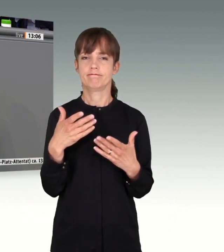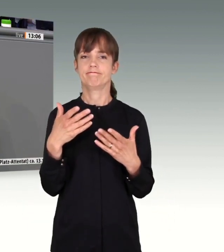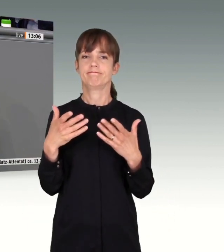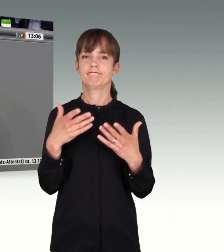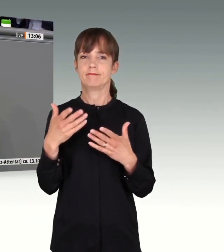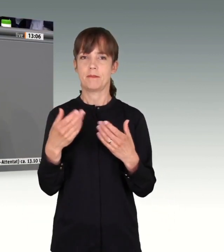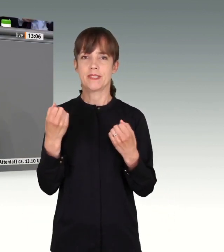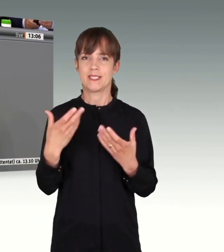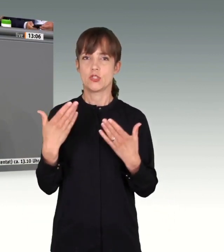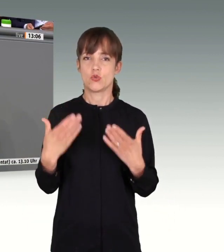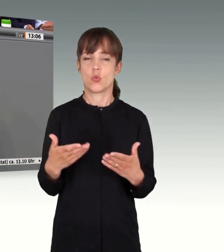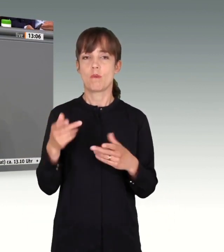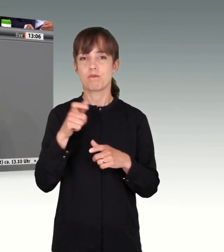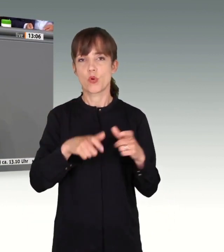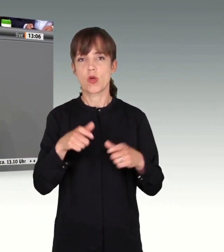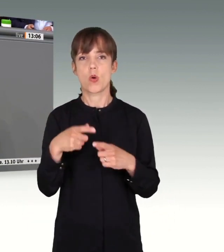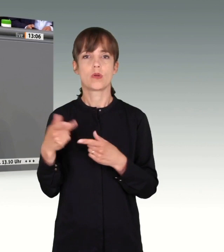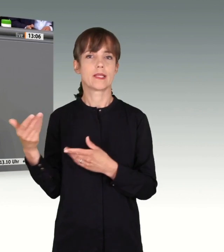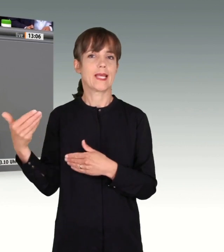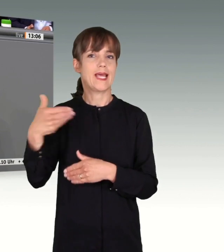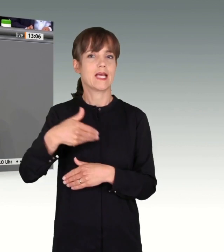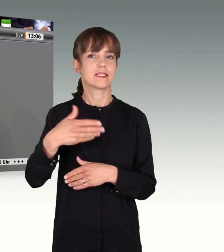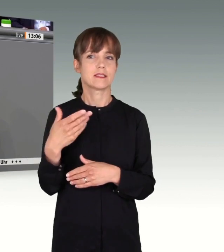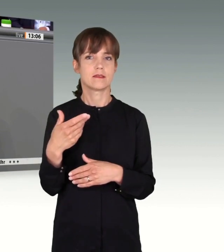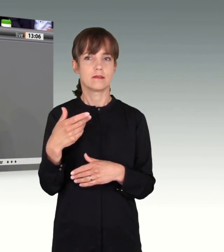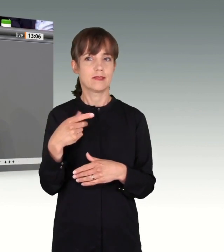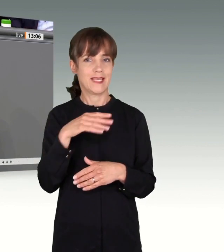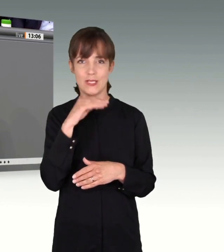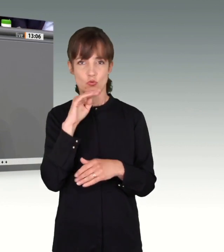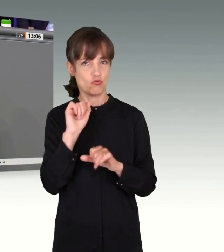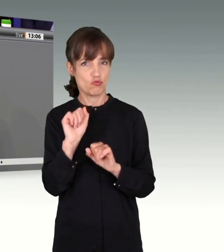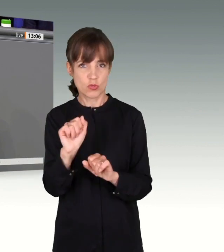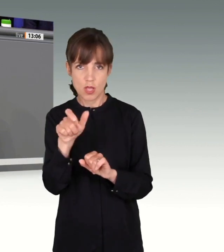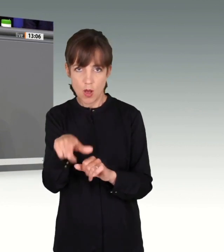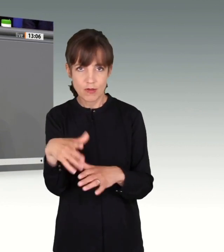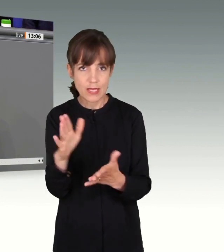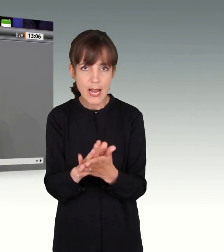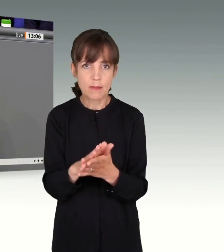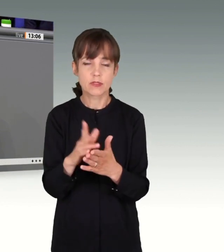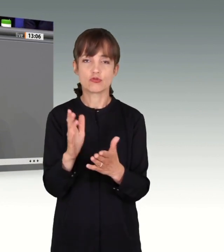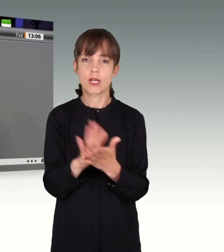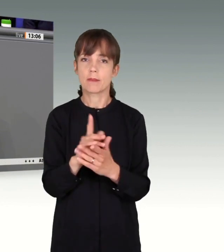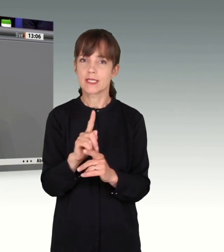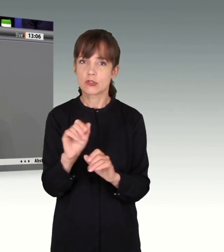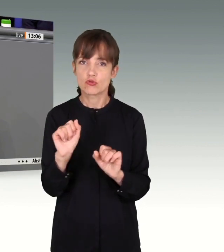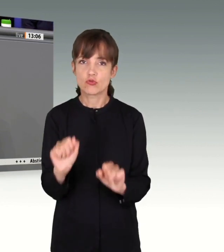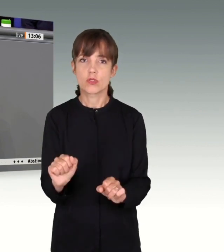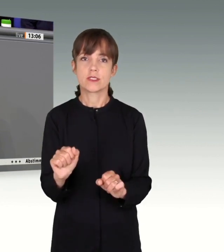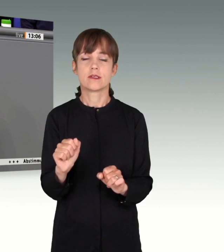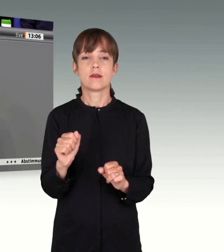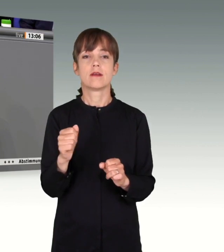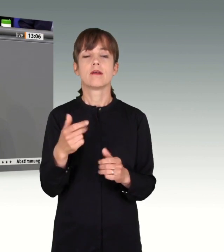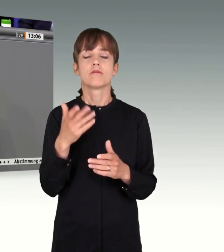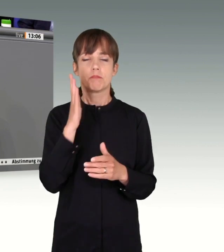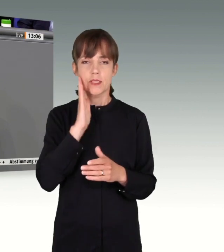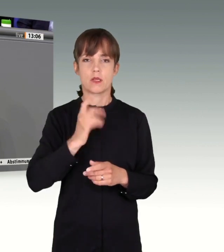Gäste der Bundesrepublik Deutschland nicht geschützt zu haben und nicht schützen zu können. Vergeben Sie